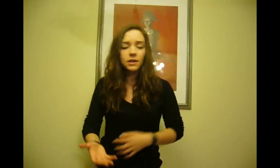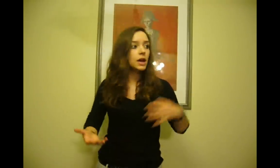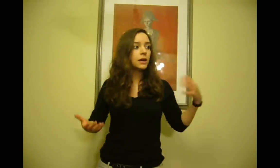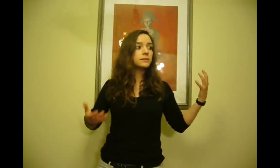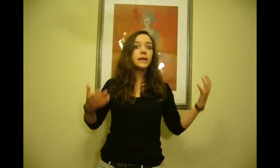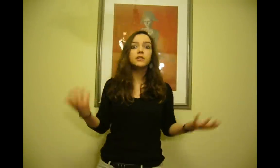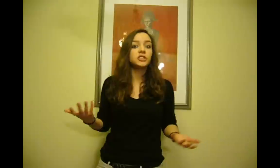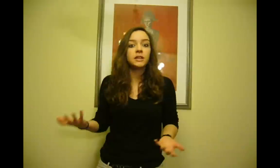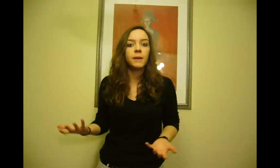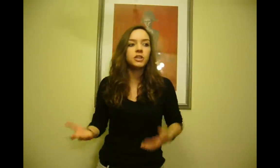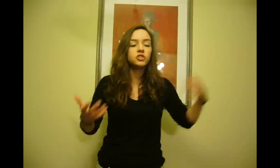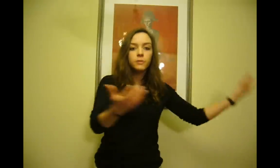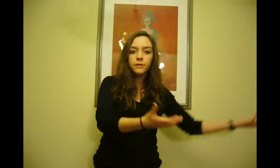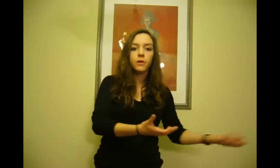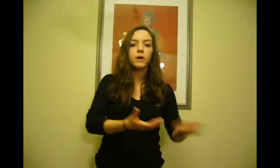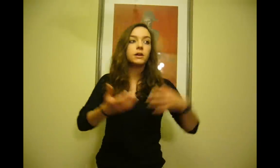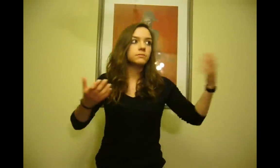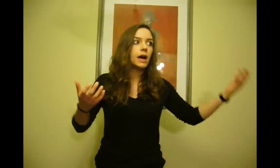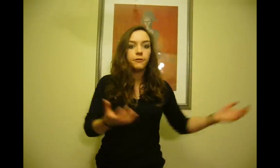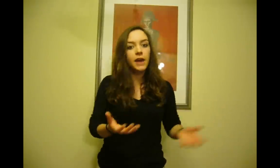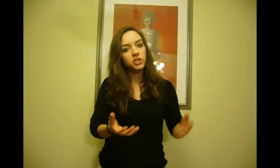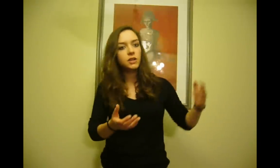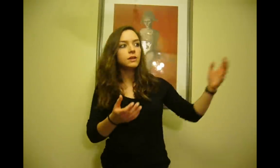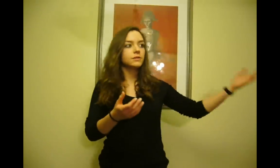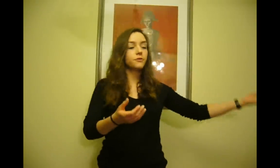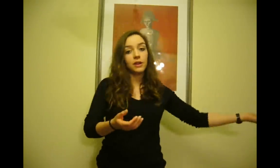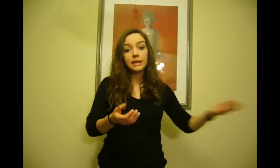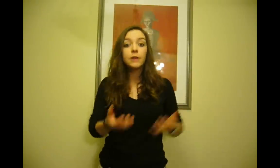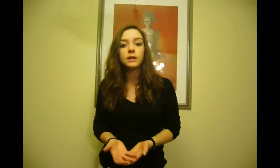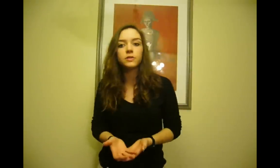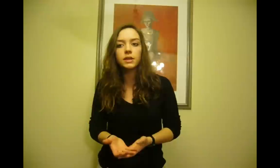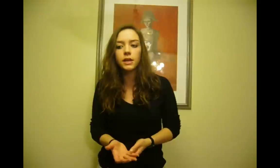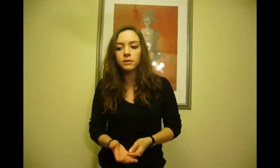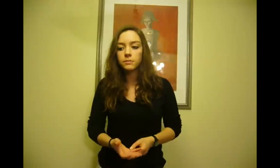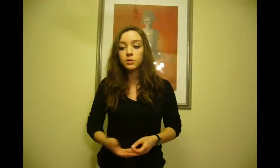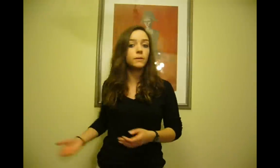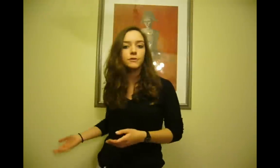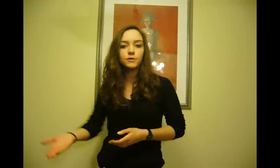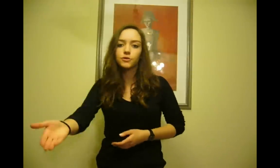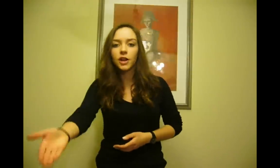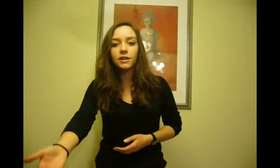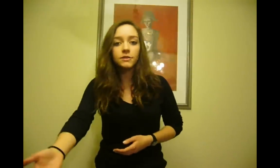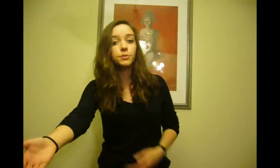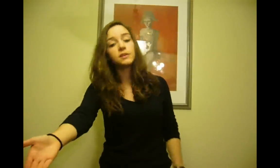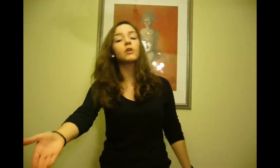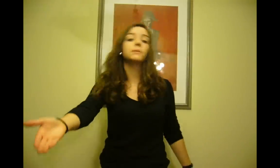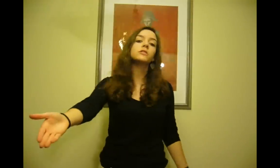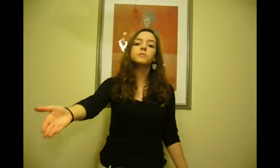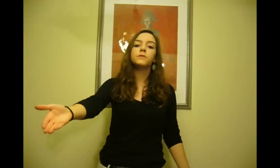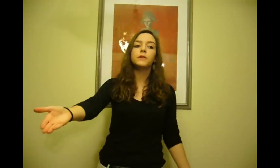têm de existir animais que sobrevivam à viagem de fora da Terra para dentro da Terra. Mas eu acabei de mostrar, de apresentar um animal que sobrevivia.